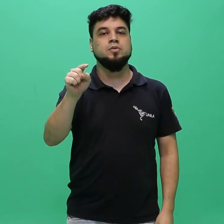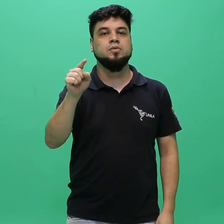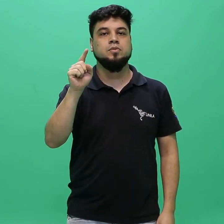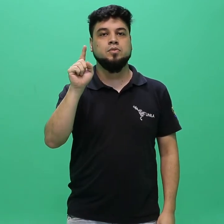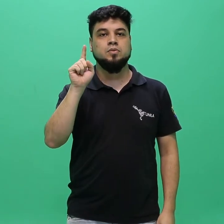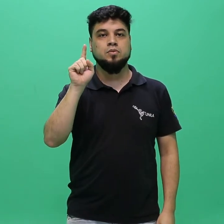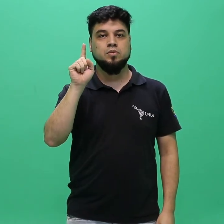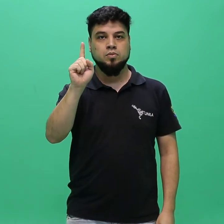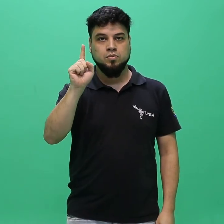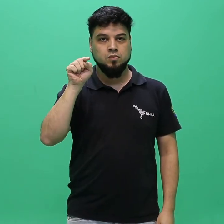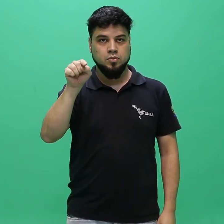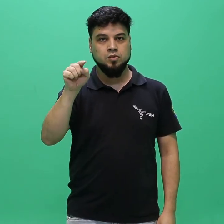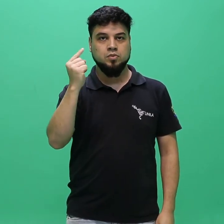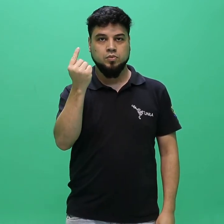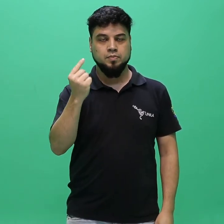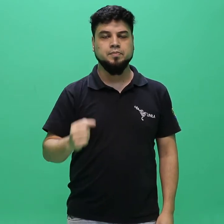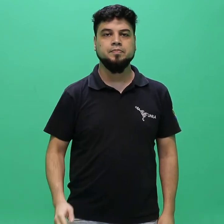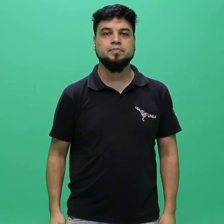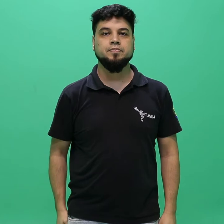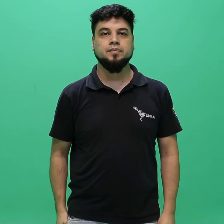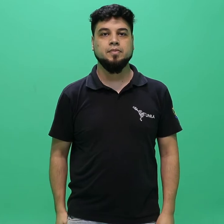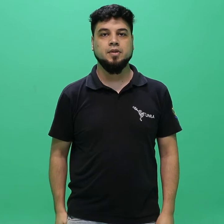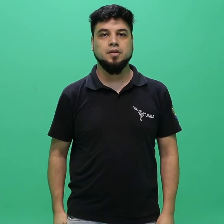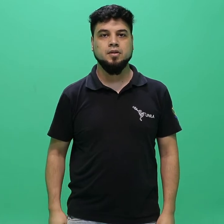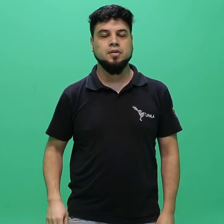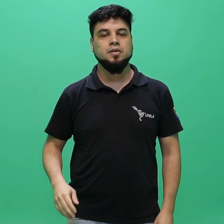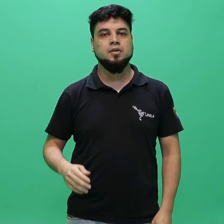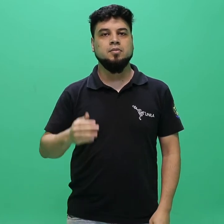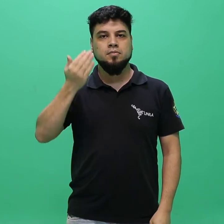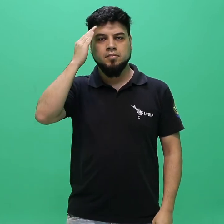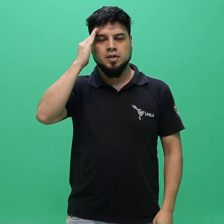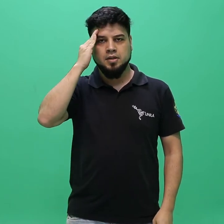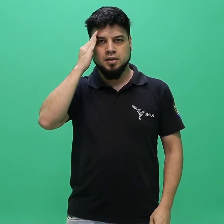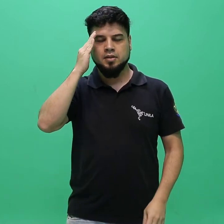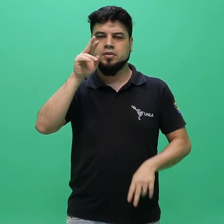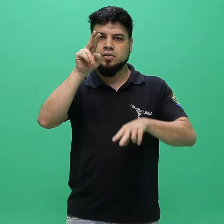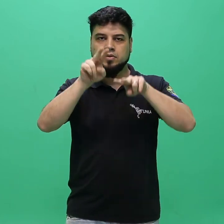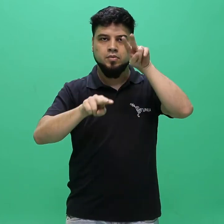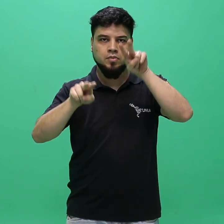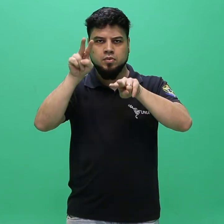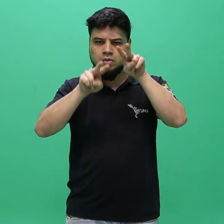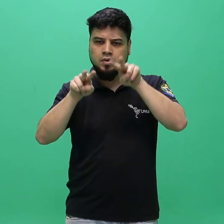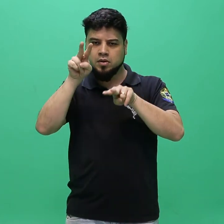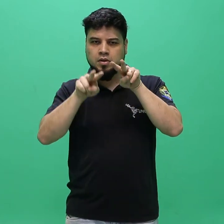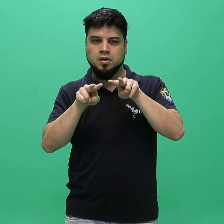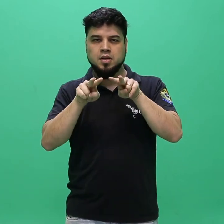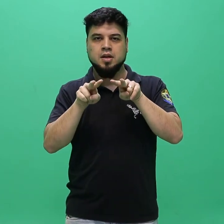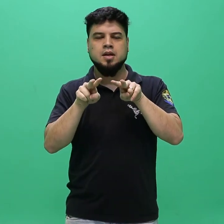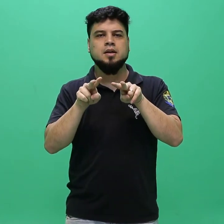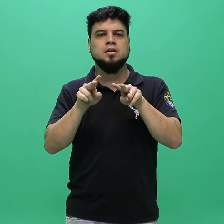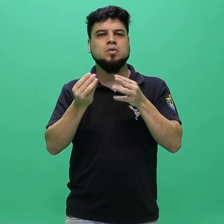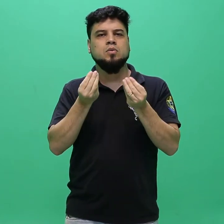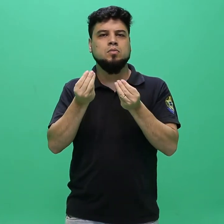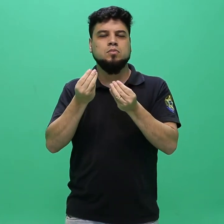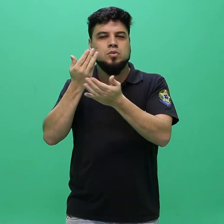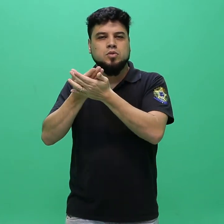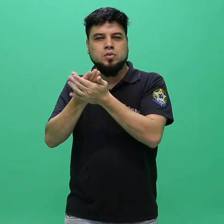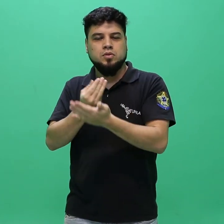5.1.1. Para efeitos de análise, entende como registro